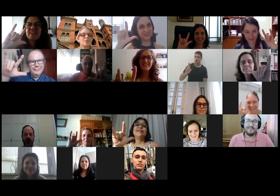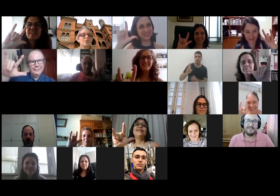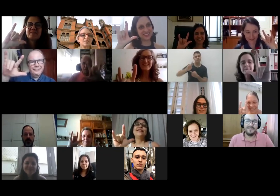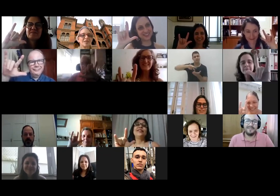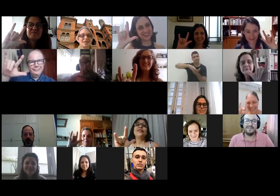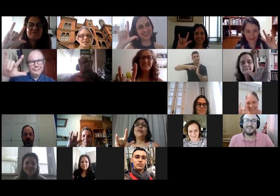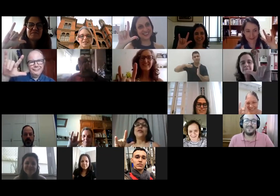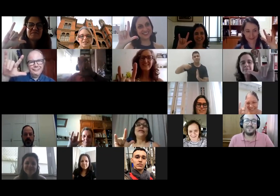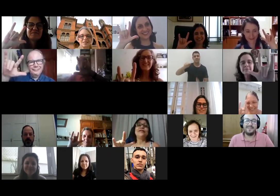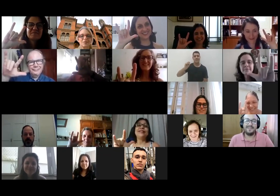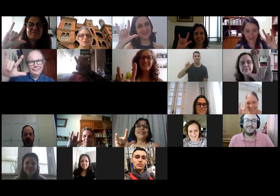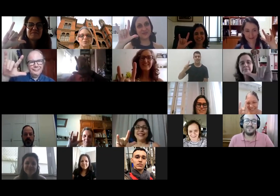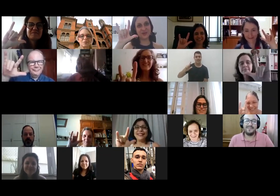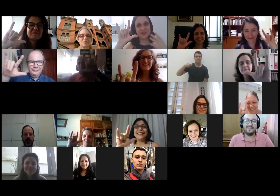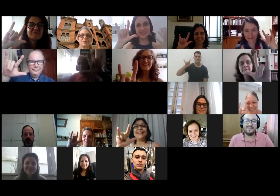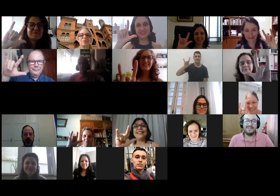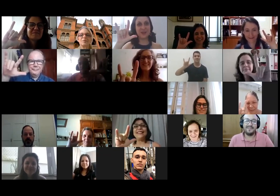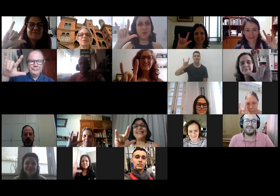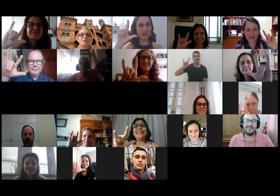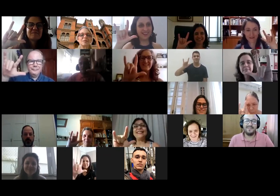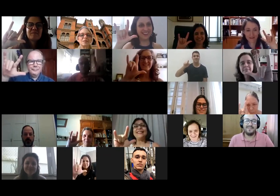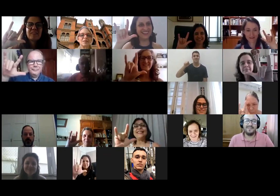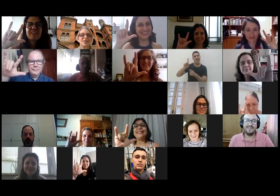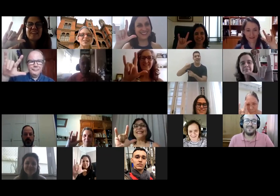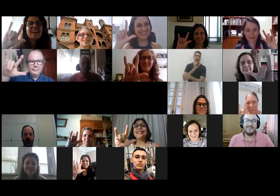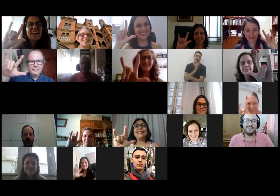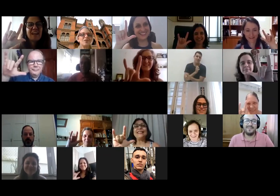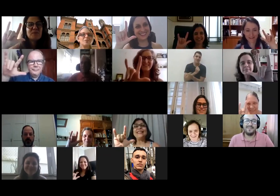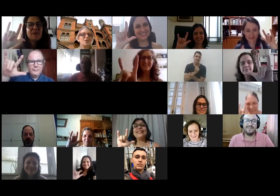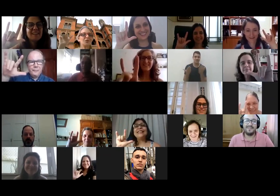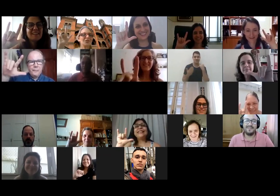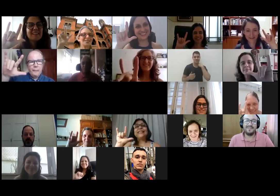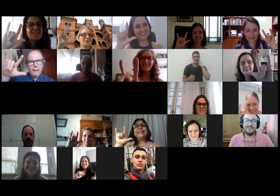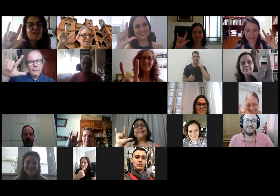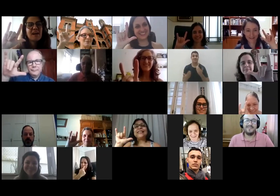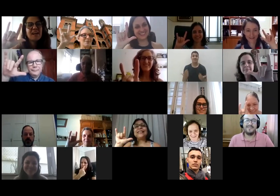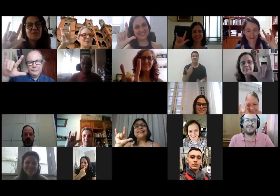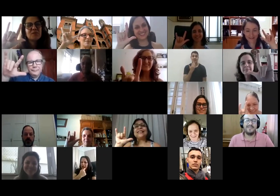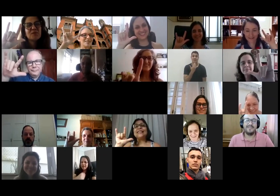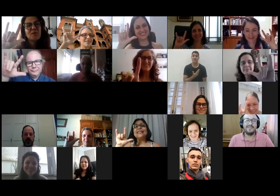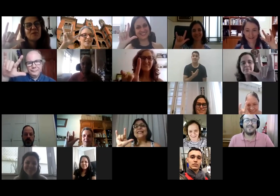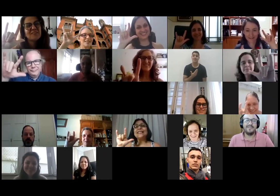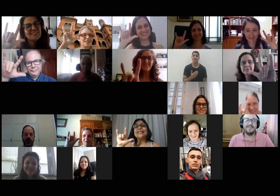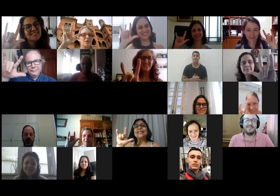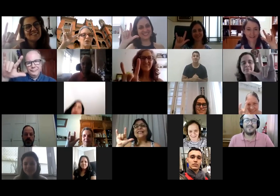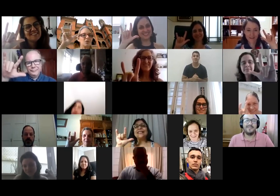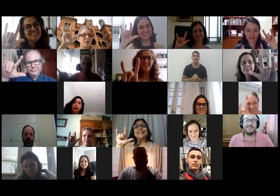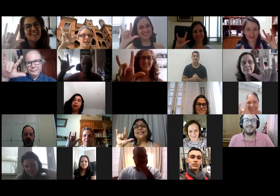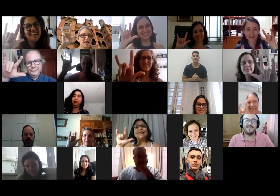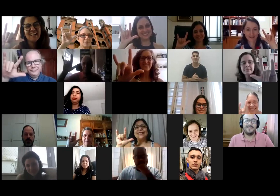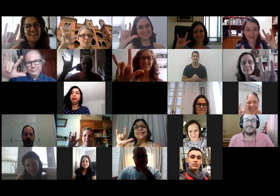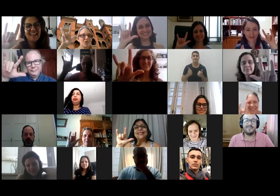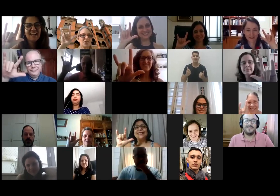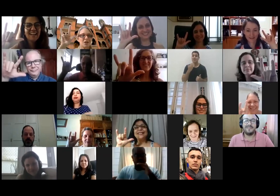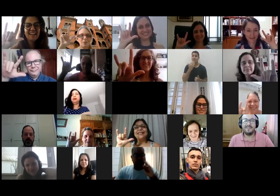Então, seria, né, uma coisa de amor. Ok. Então, pedimos... Veja a marca do nosso encontro. Tá, pedimos